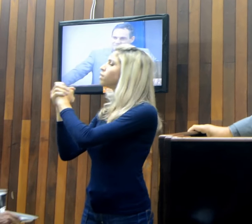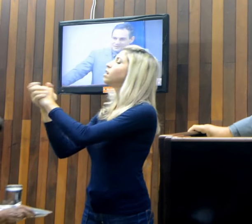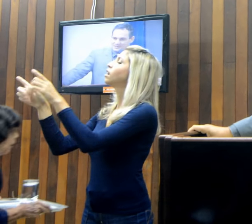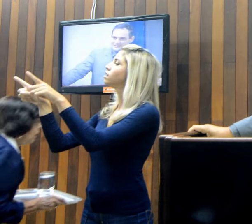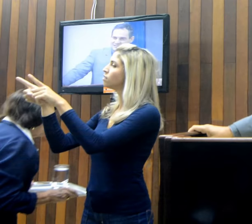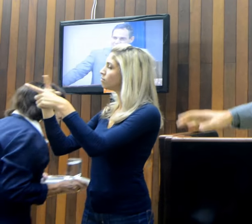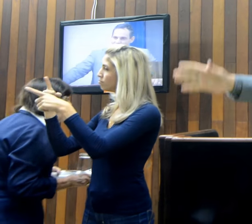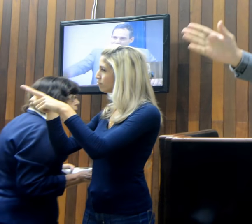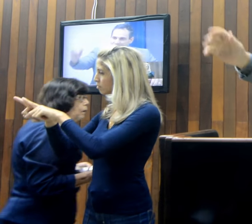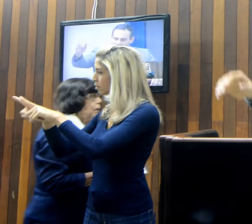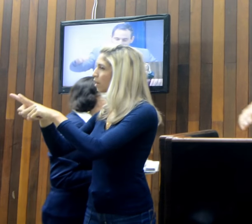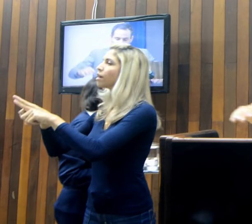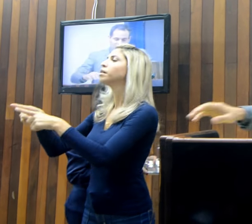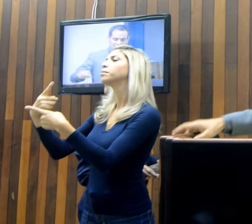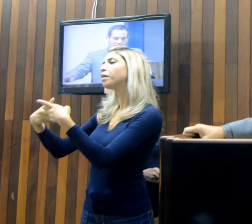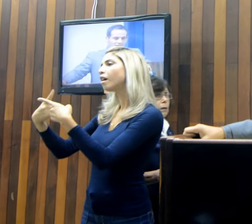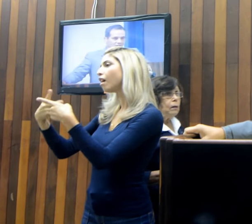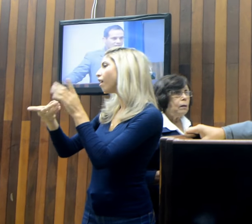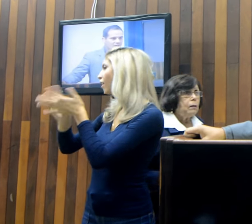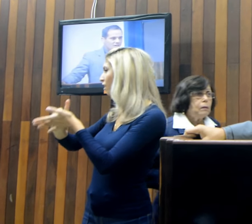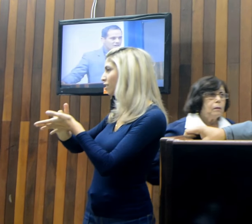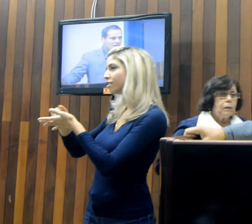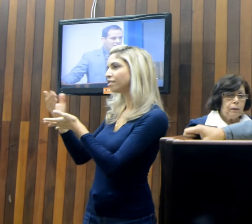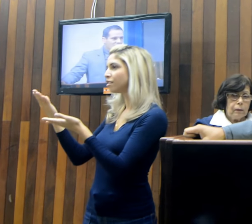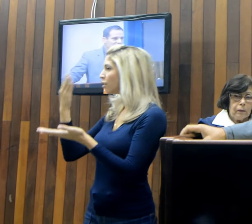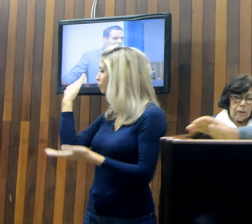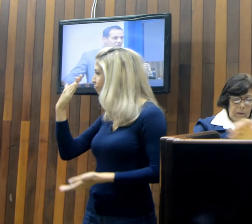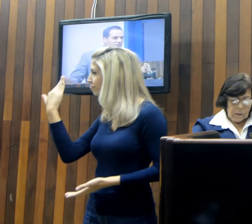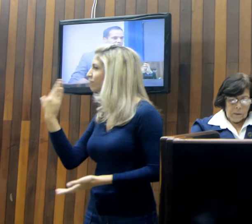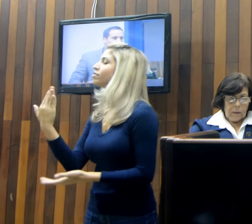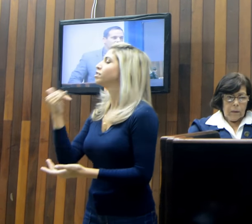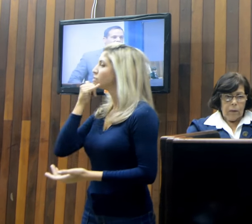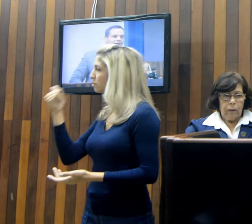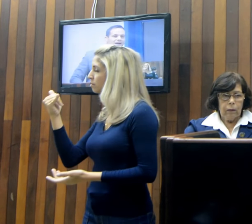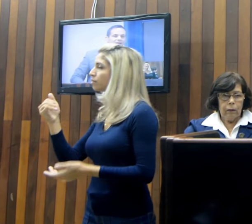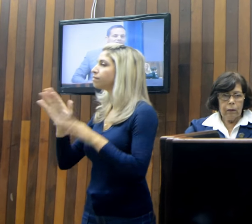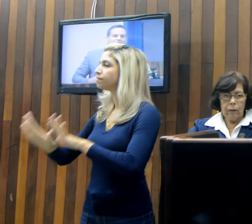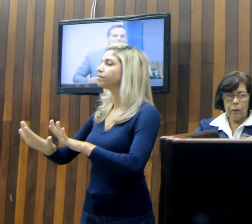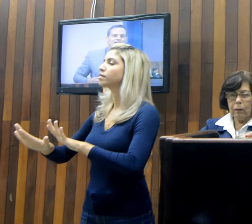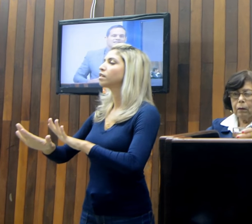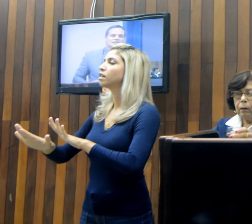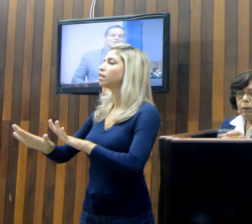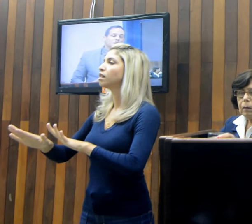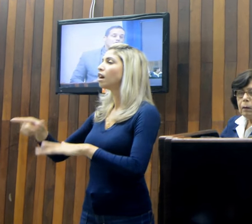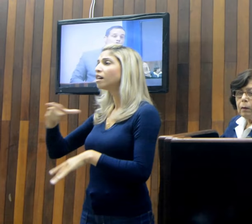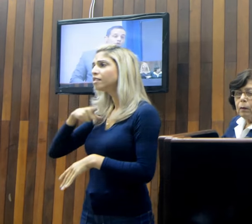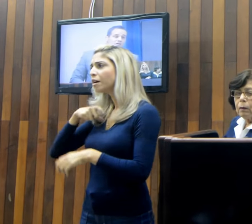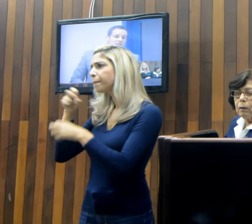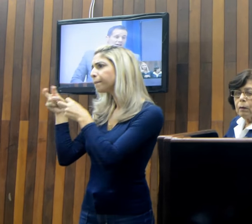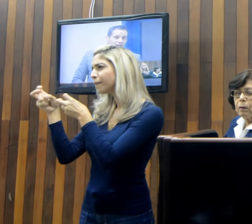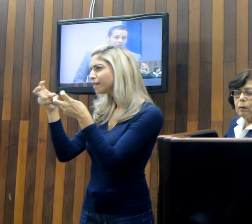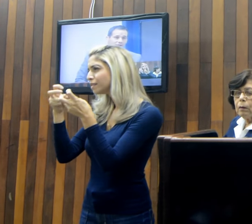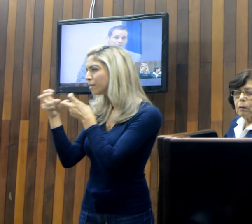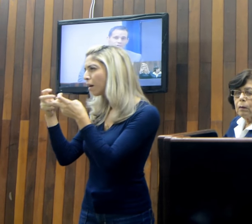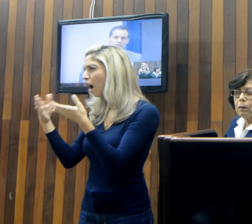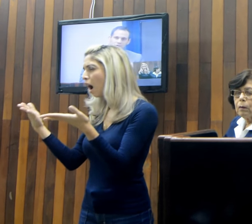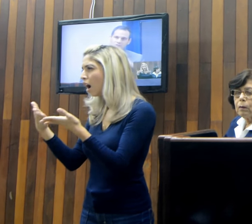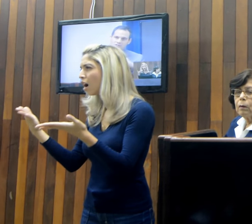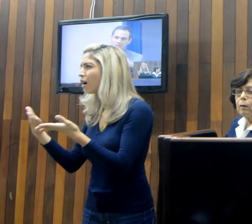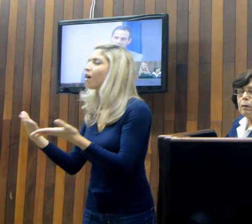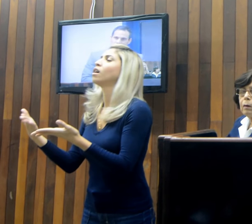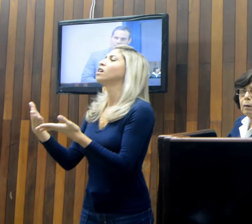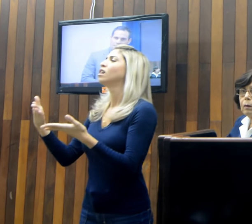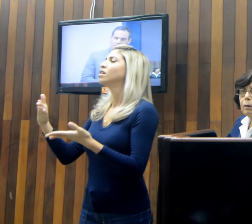da sua posse. Tá bom? Perdão. Eu tenho visto uma eleição muito suja, muito